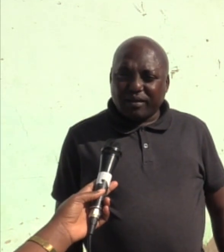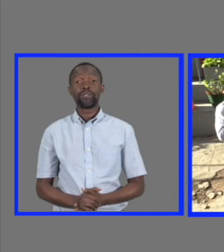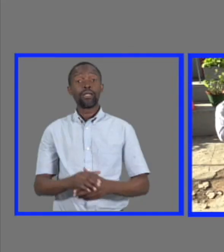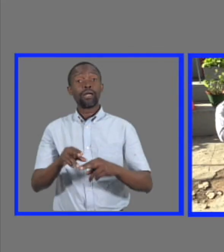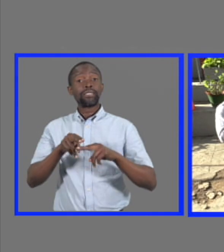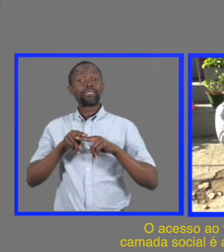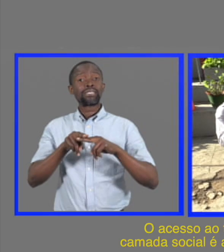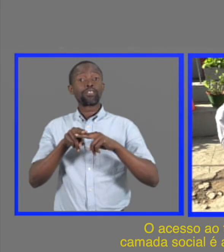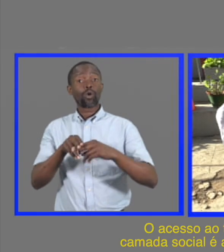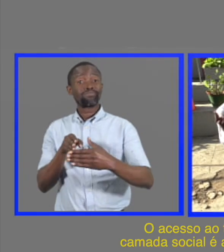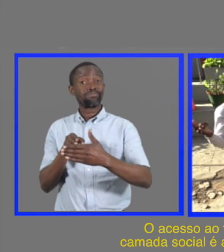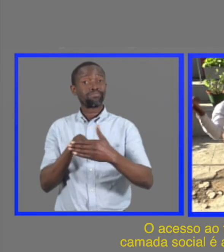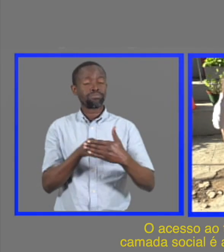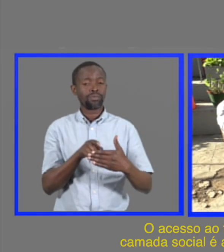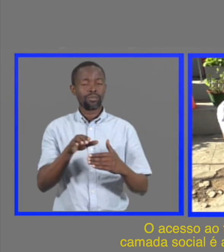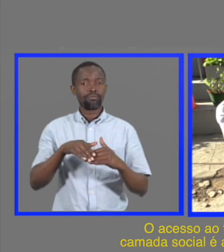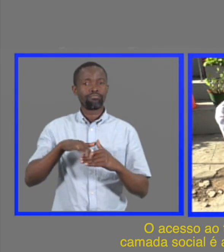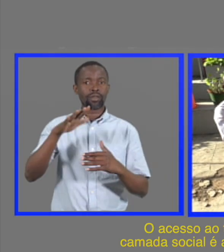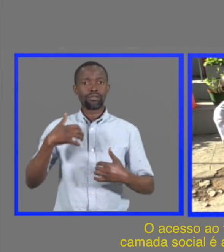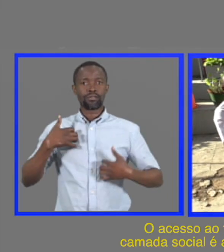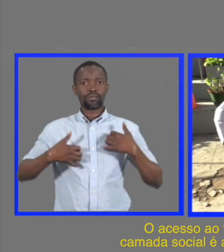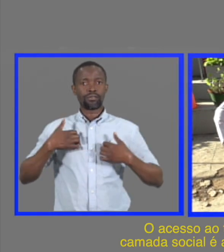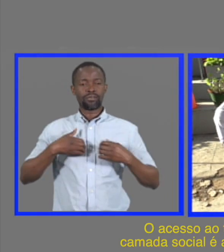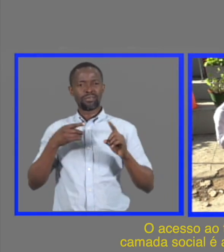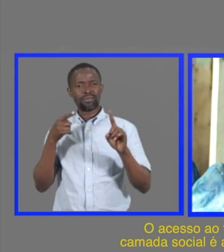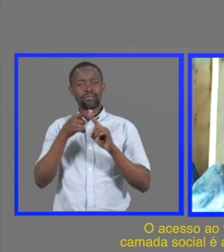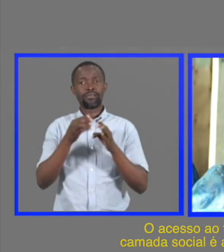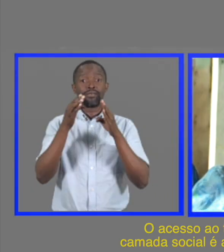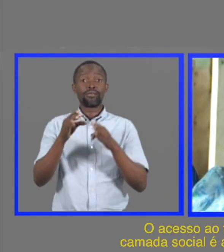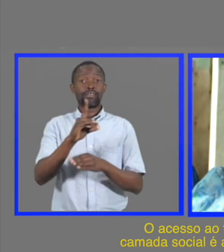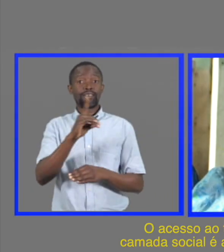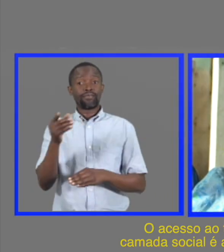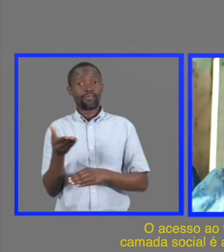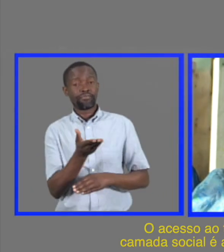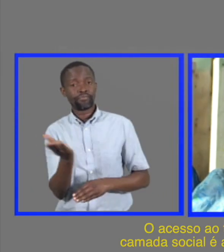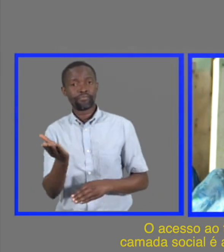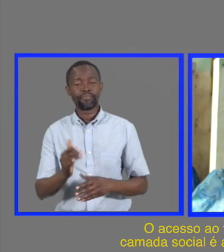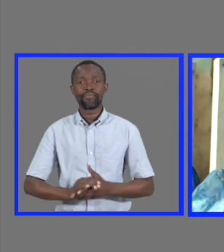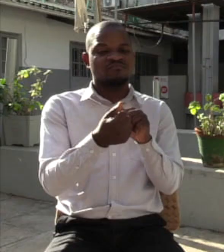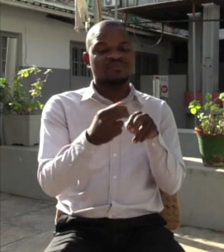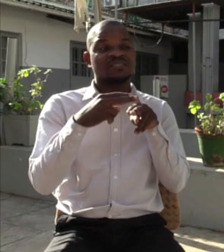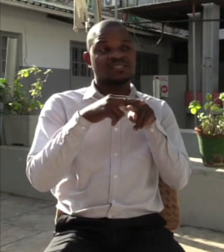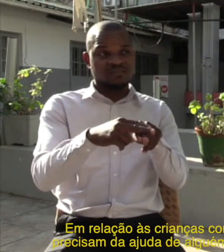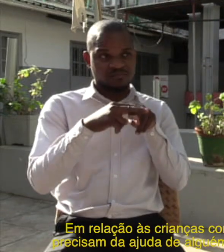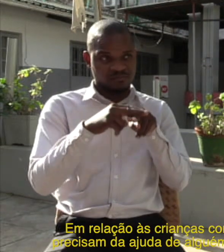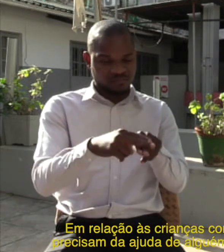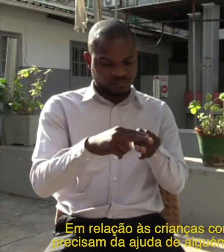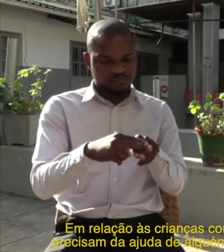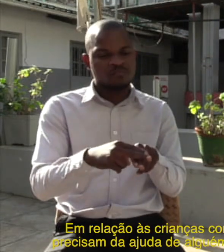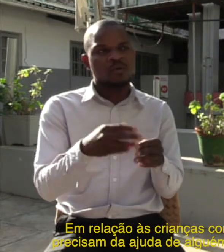O acesso ao transporte para esta camada social é a principal preocupação. Em relação às crianças com deficiência,